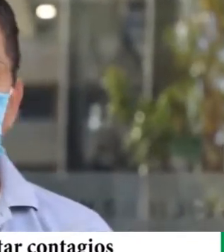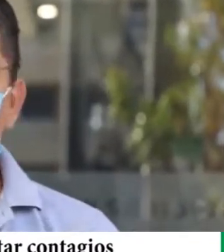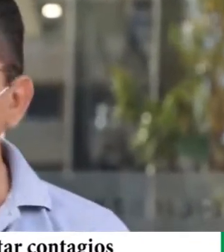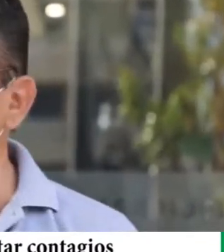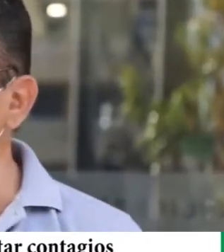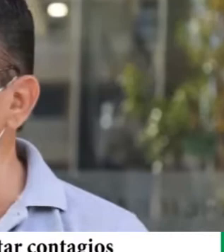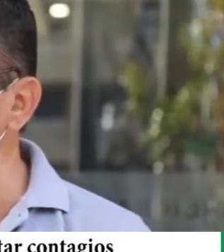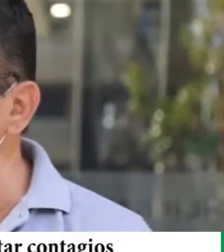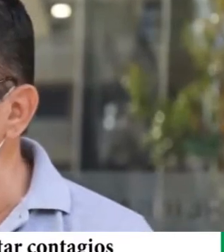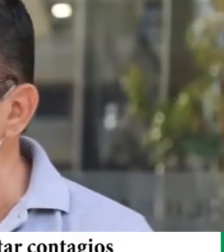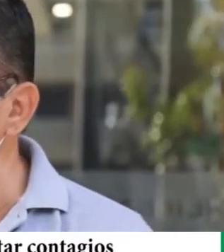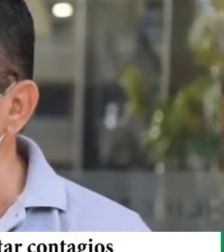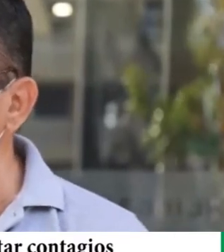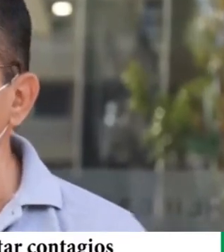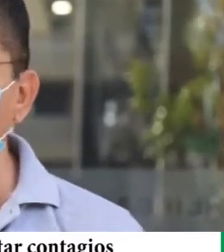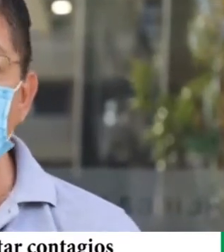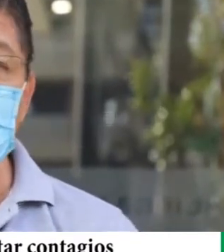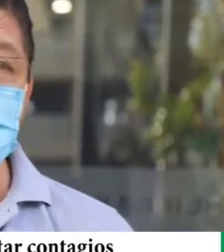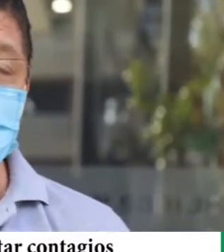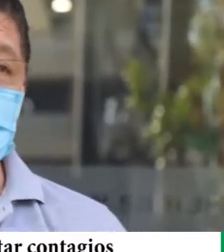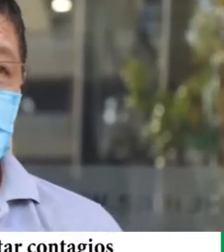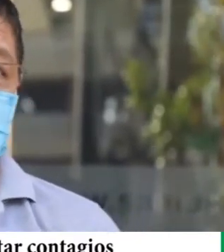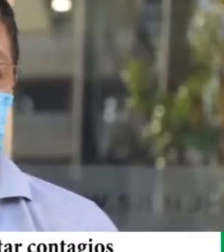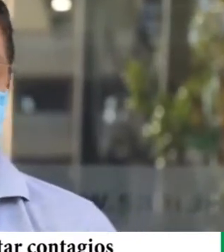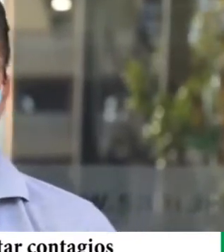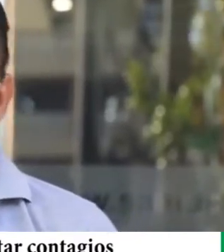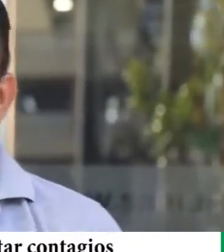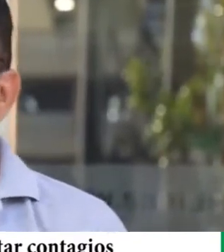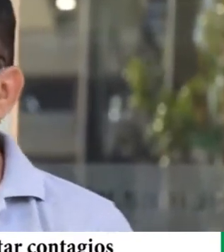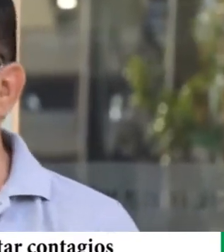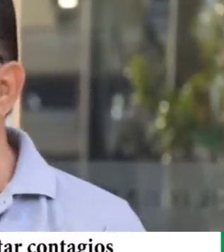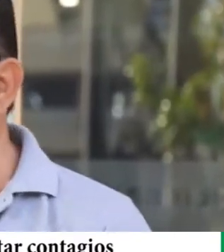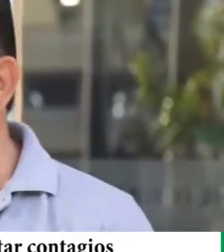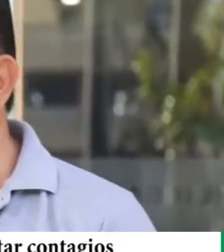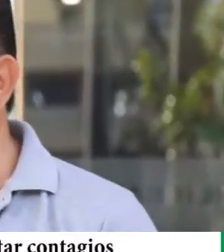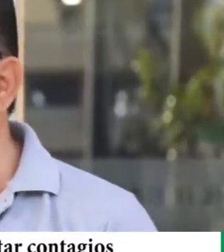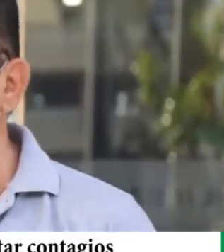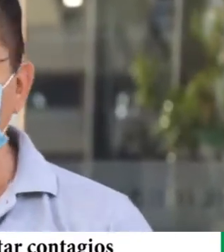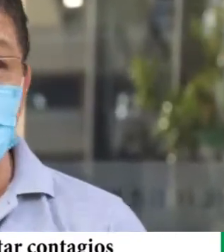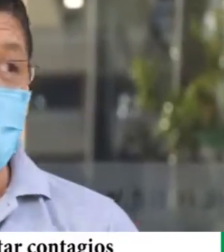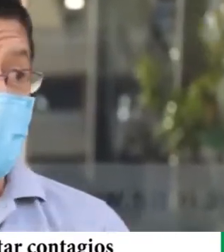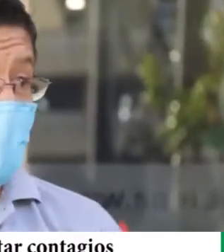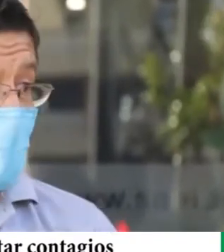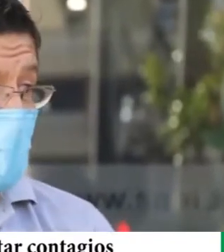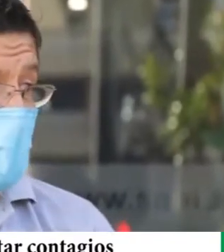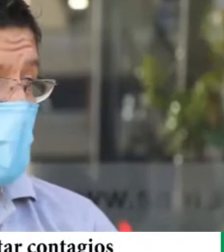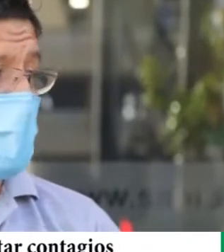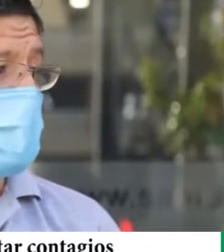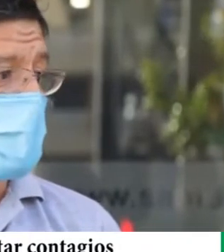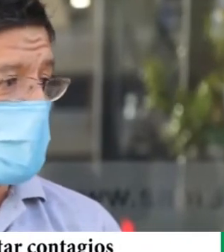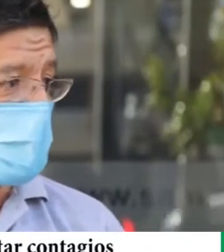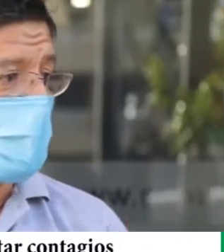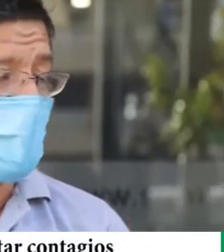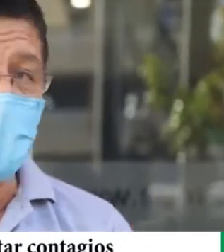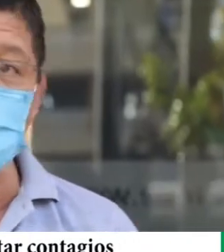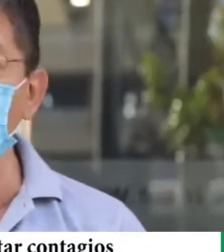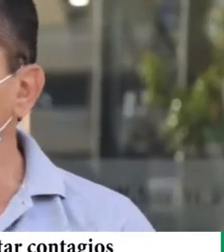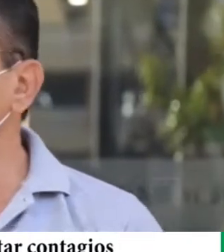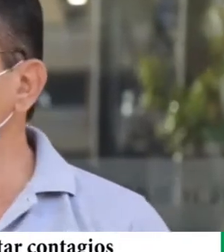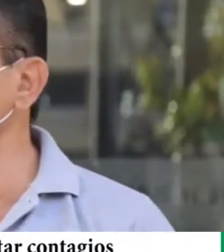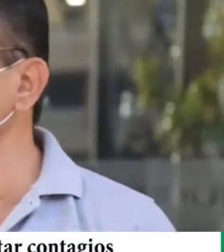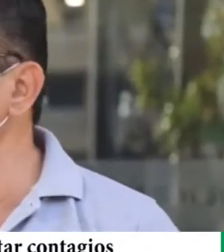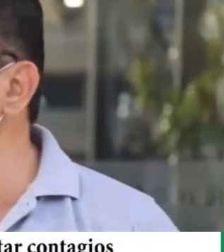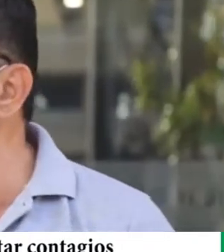no hay una distribución así equitativa por hospital porque fíjense que cada uno tiene una función diferente, la maternidad percibola solo atiende a mamás